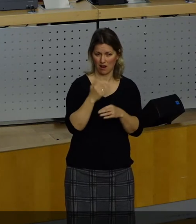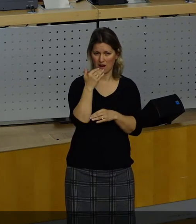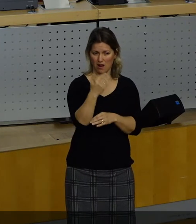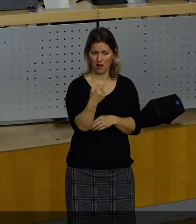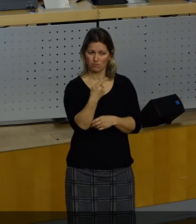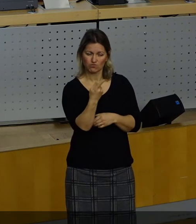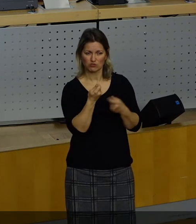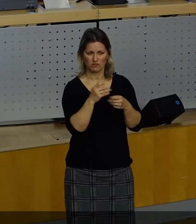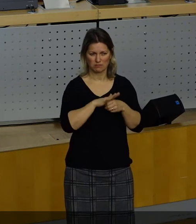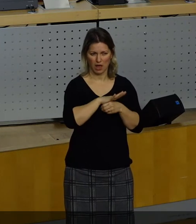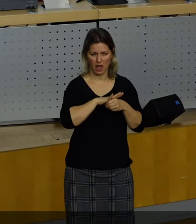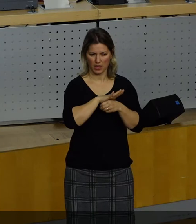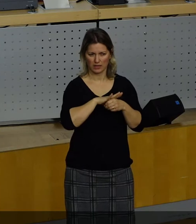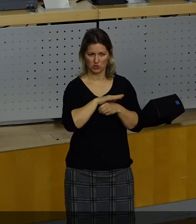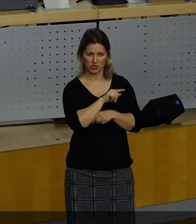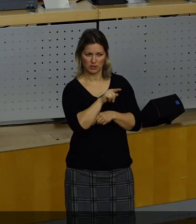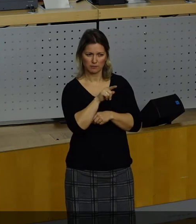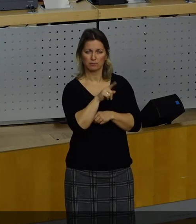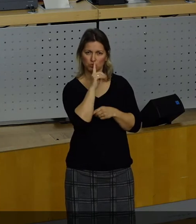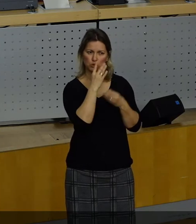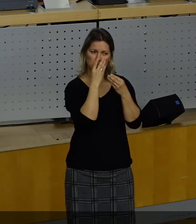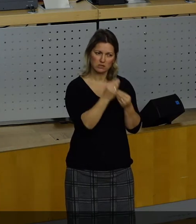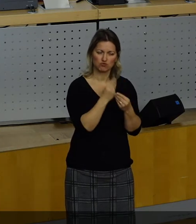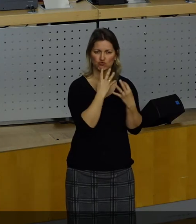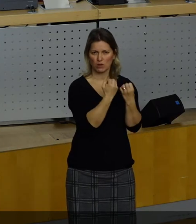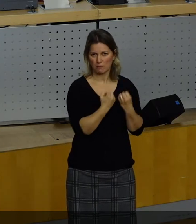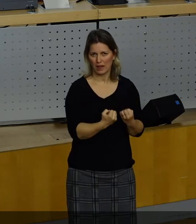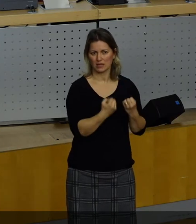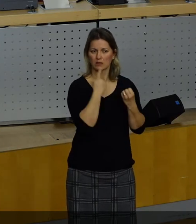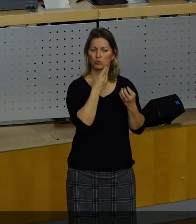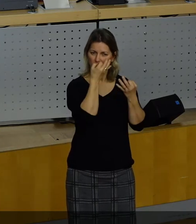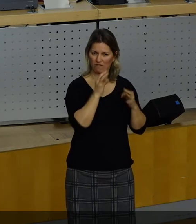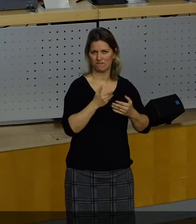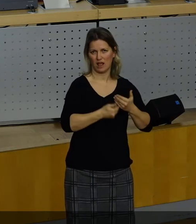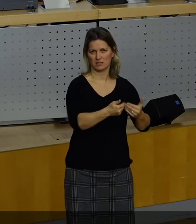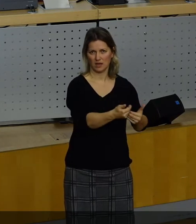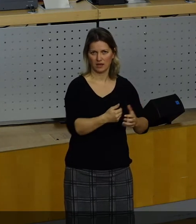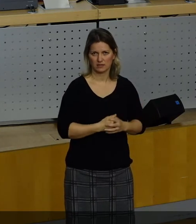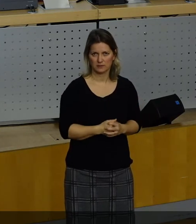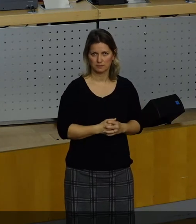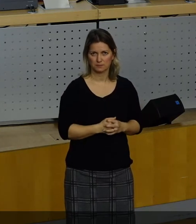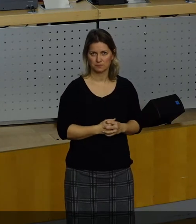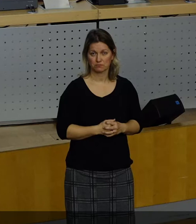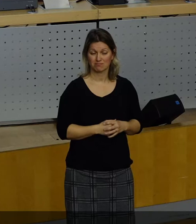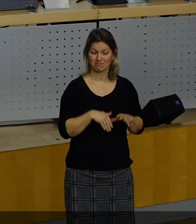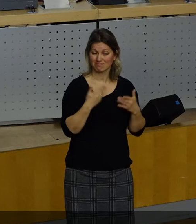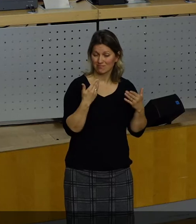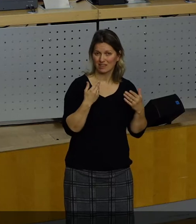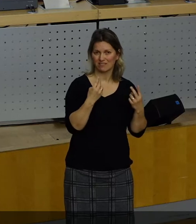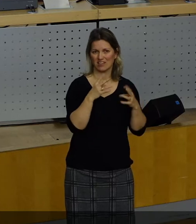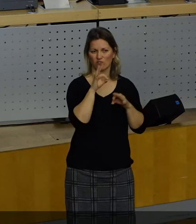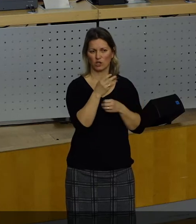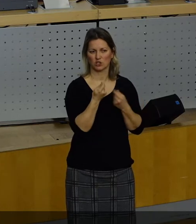Struktur der Geschäftsbereiche Stabilität und Verlässlichkeit zu gewähren. Das gilt natürlich insbesondere auch für den